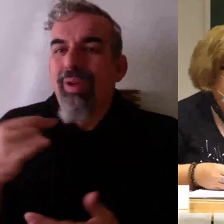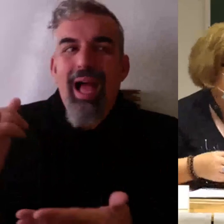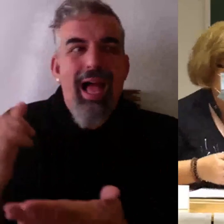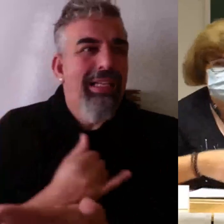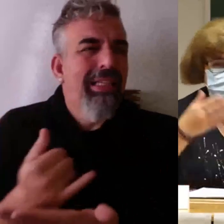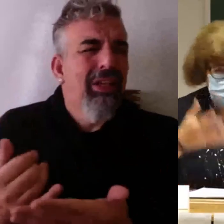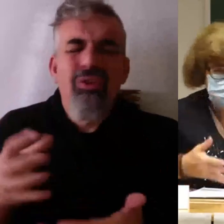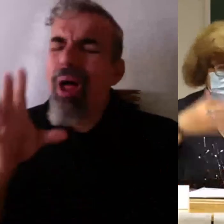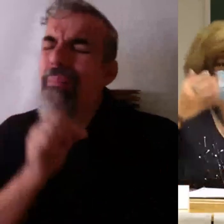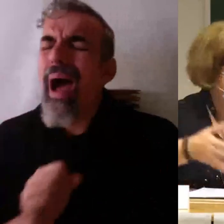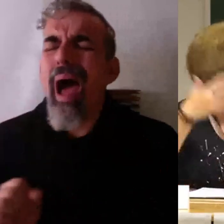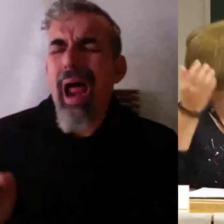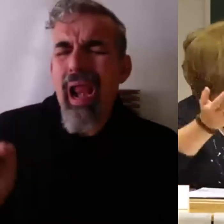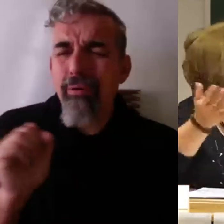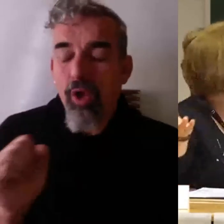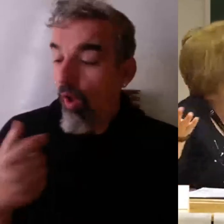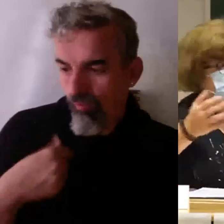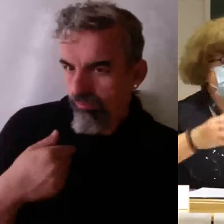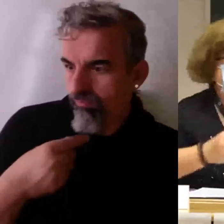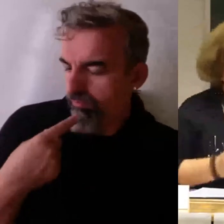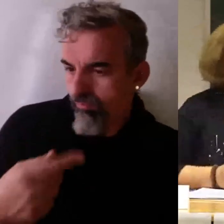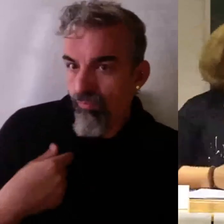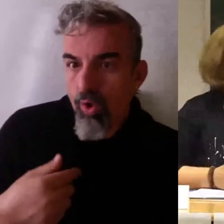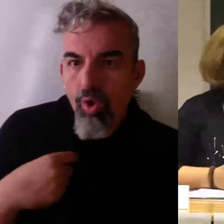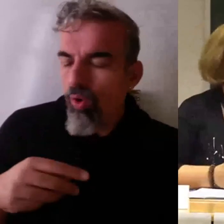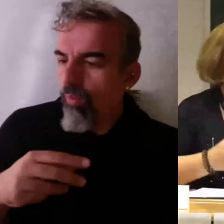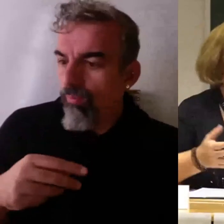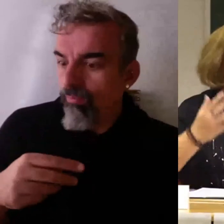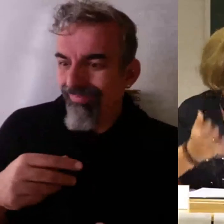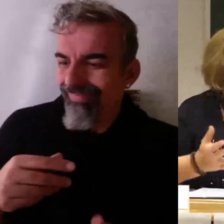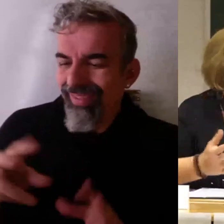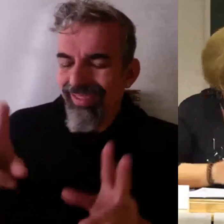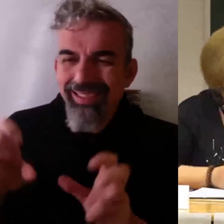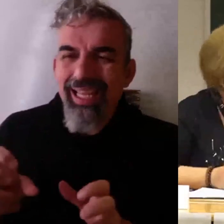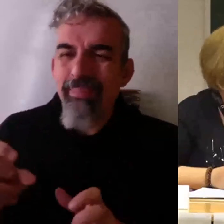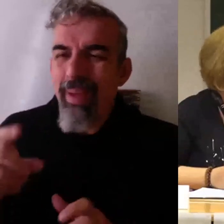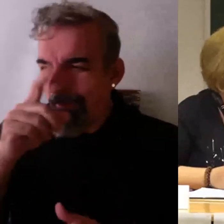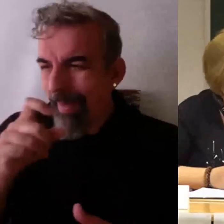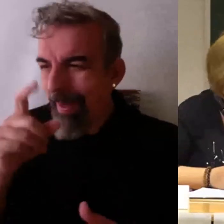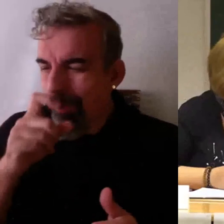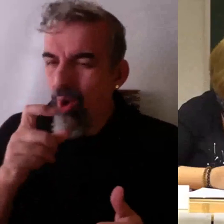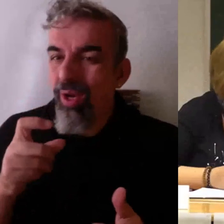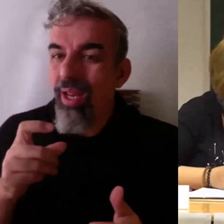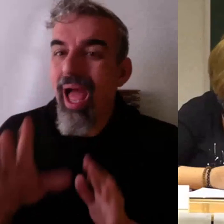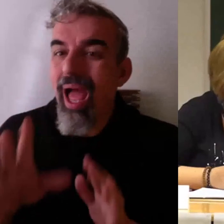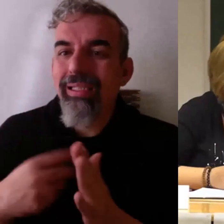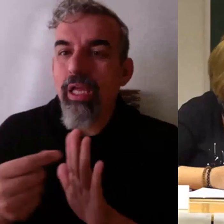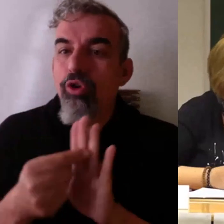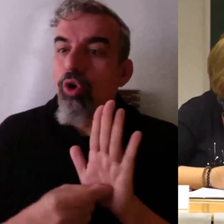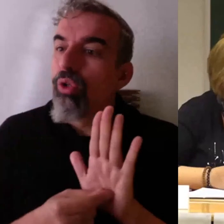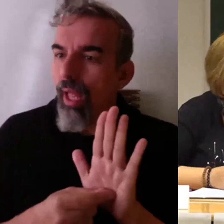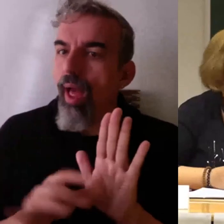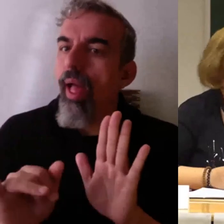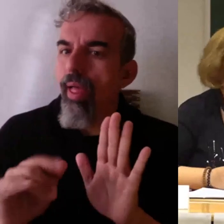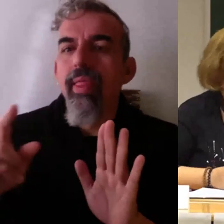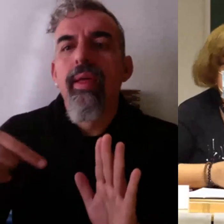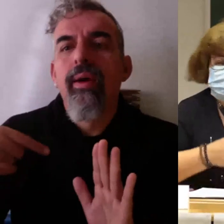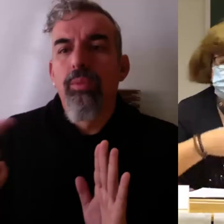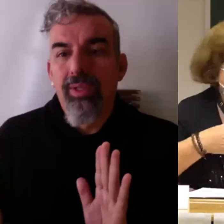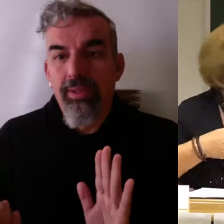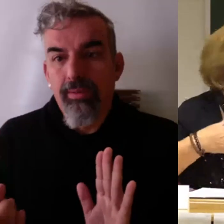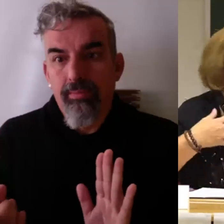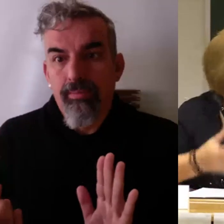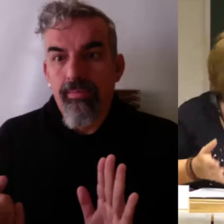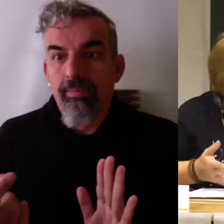eso, y os lo juro, aquí en directo que se está grabando, yo no leo esas memorias hasta que no están calificados. Vale, es decir,